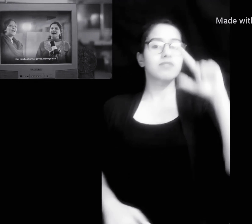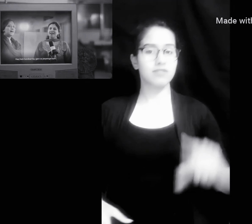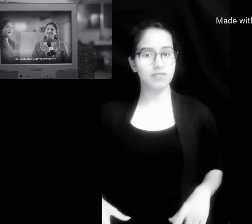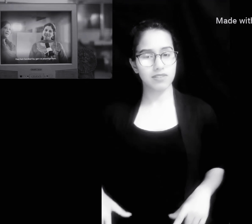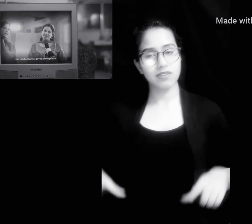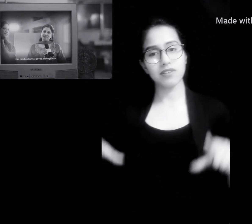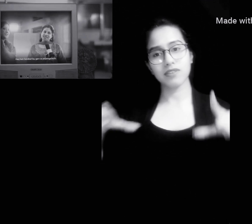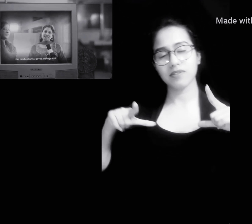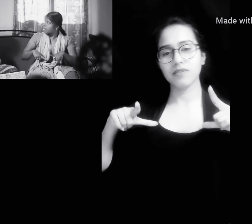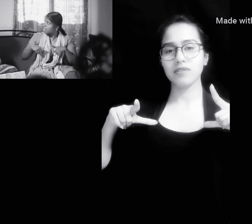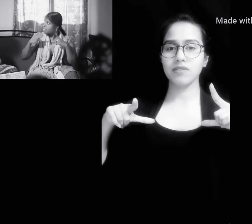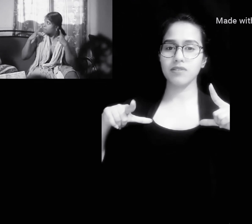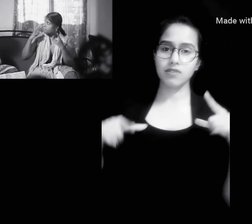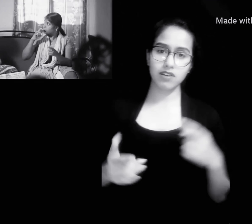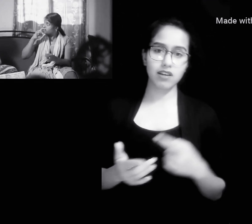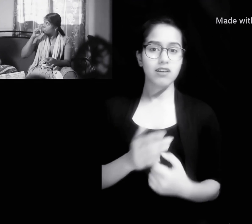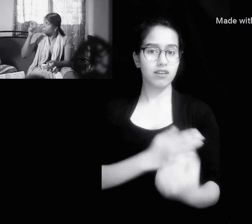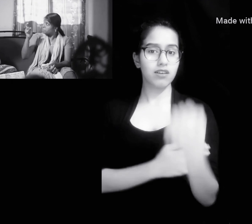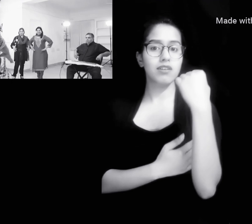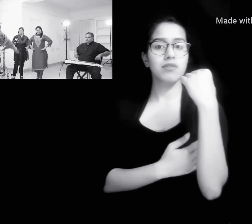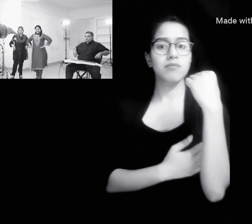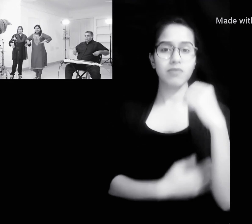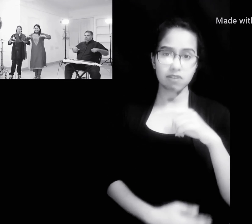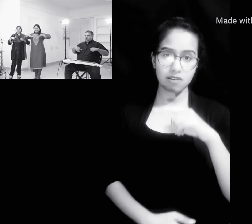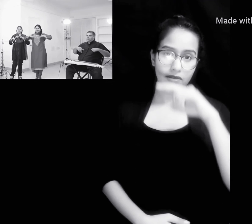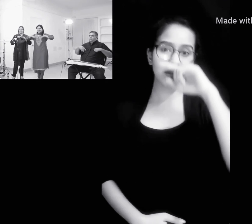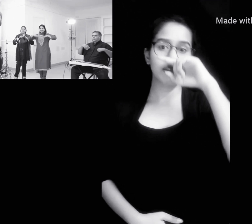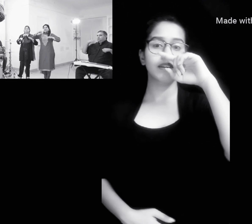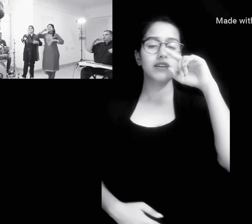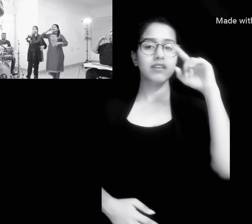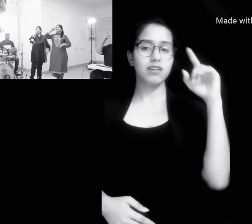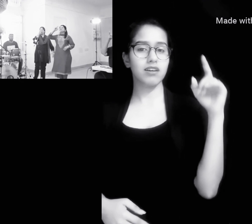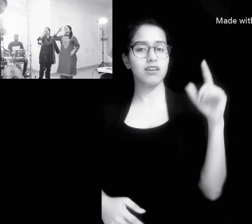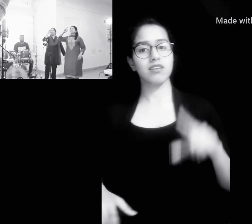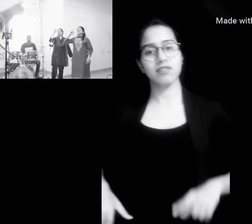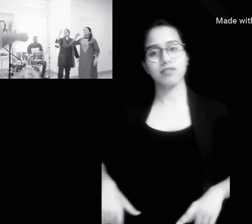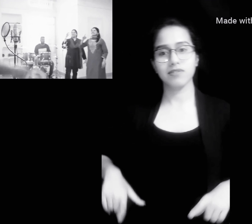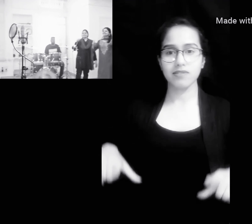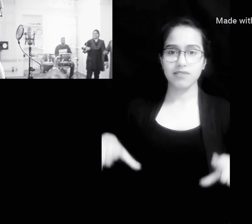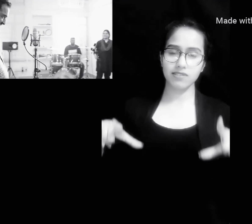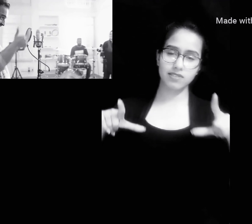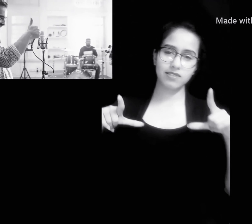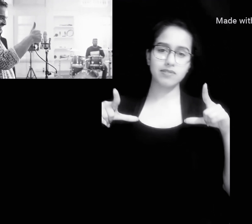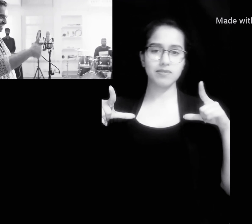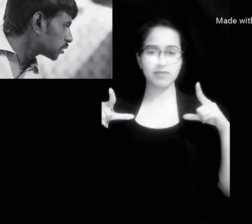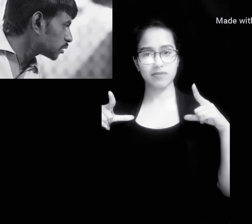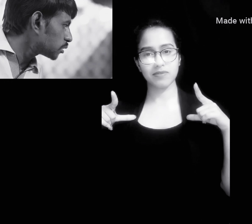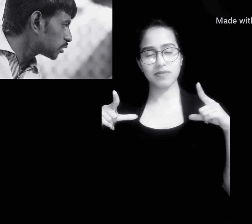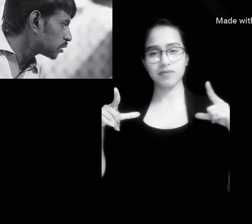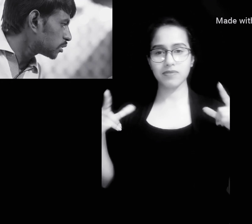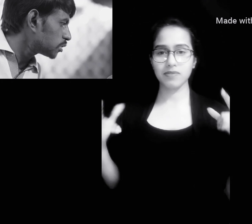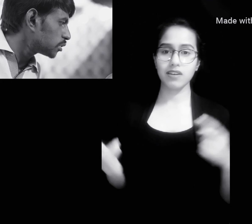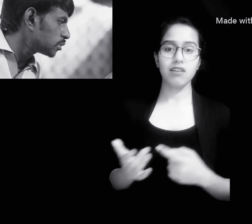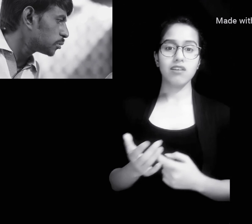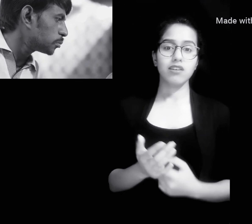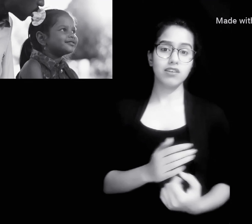का गर्द सचींगे हम हक है बनावनी का गर्द सचींगे हम